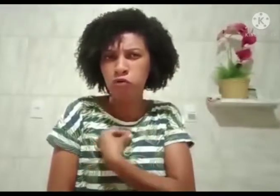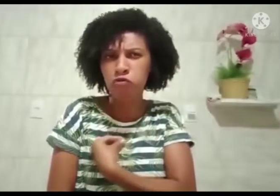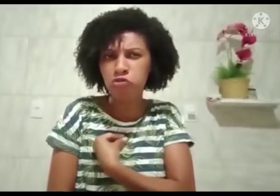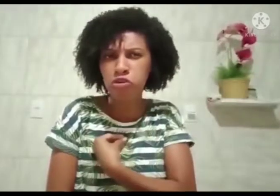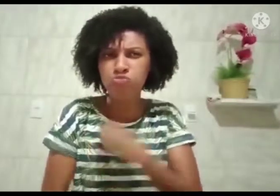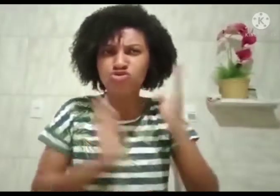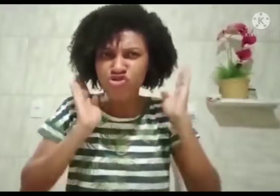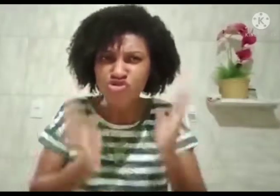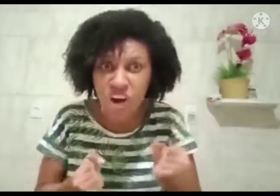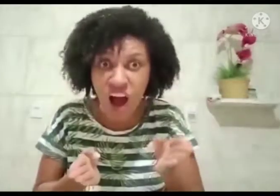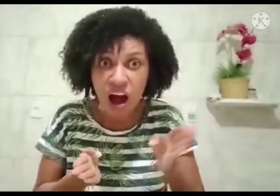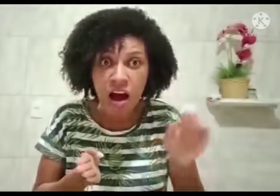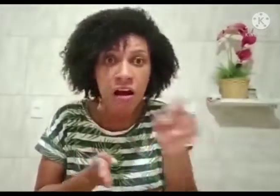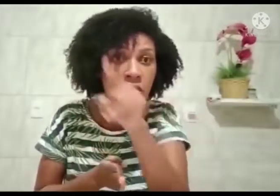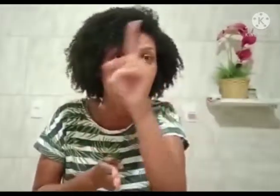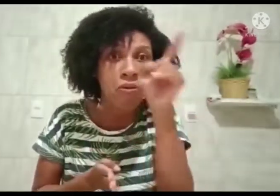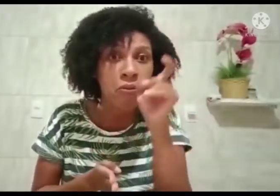Sua vida já está preparada?